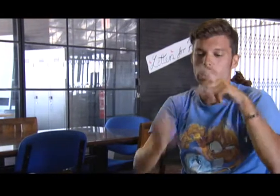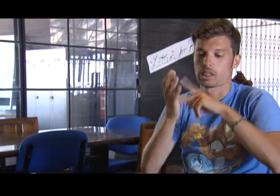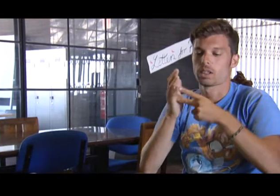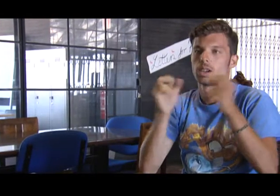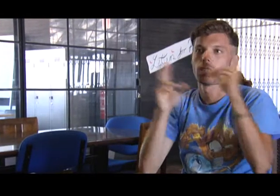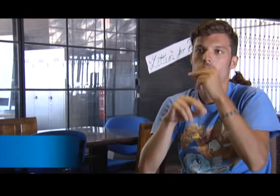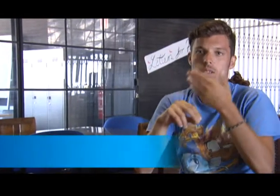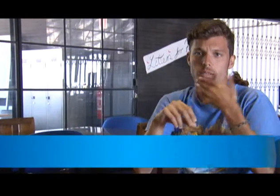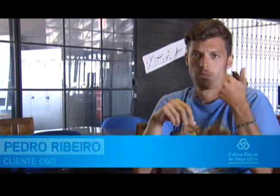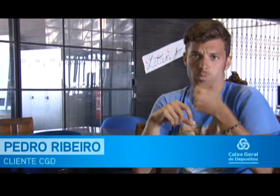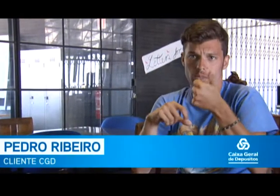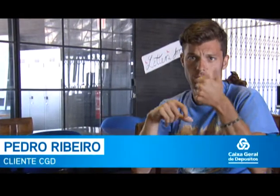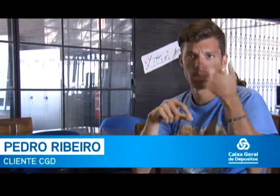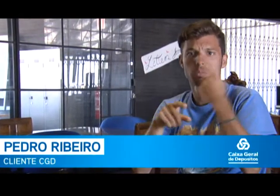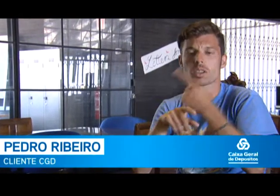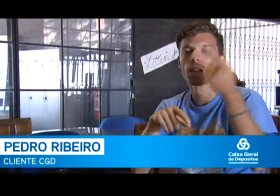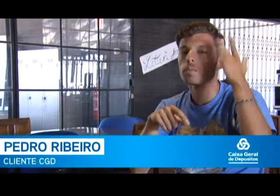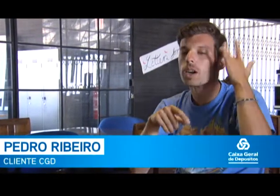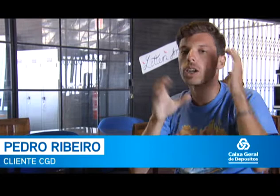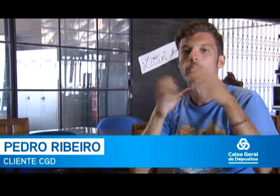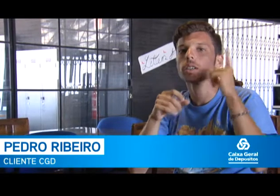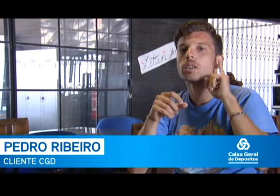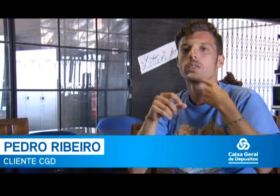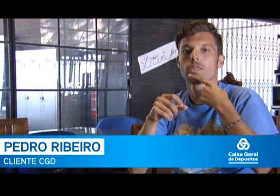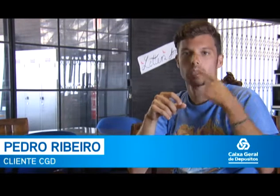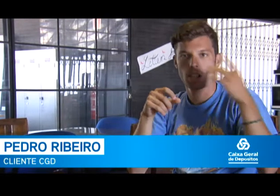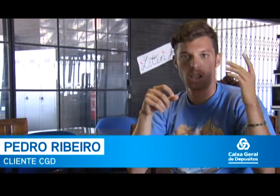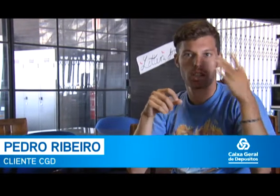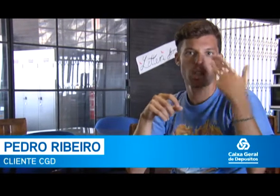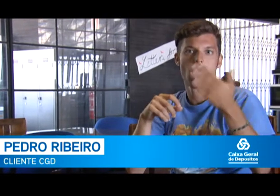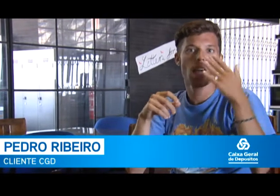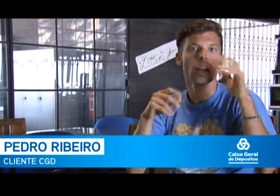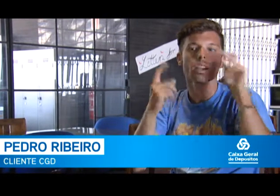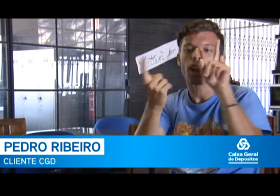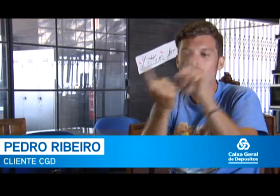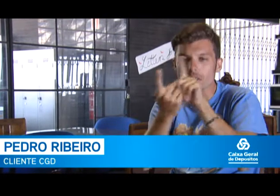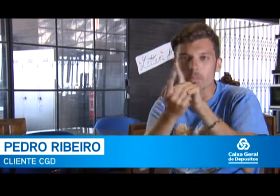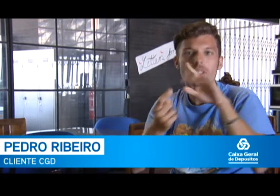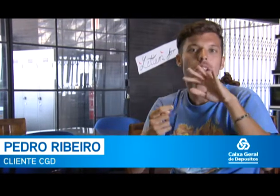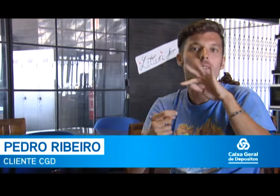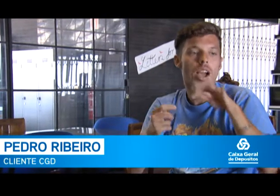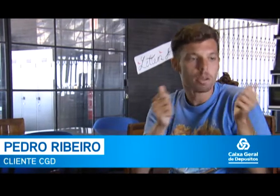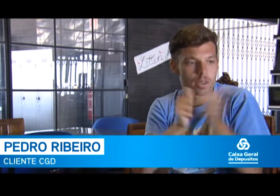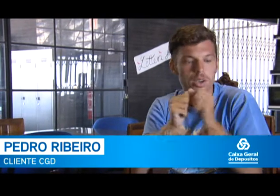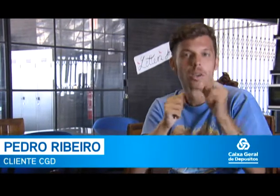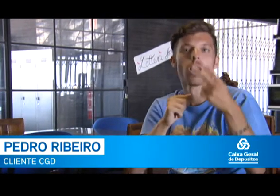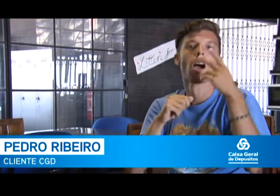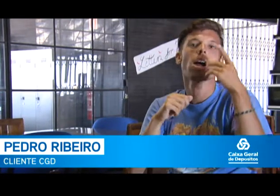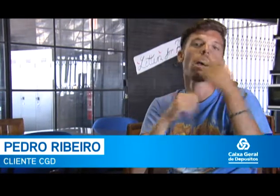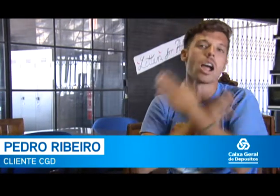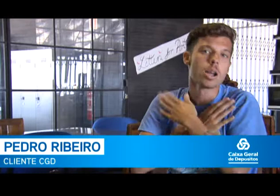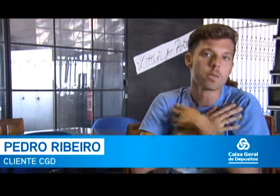Eu acho que é uma tecnologia muito satisfatória. Dá mais facilidade de comunicação, de atendimento.